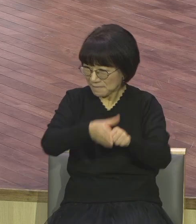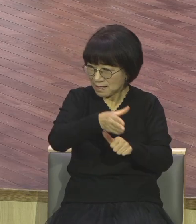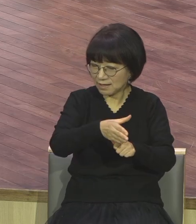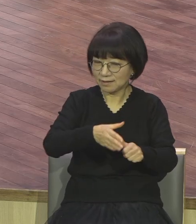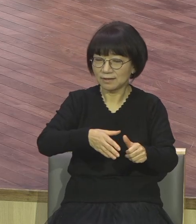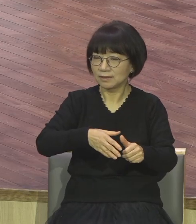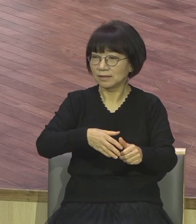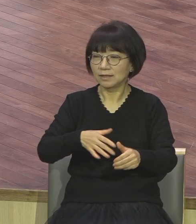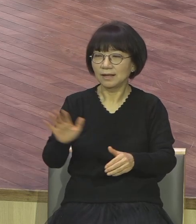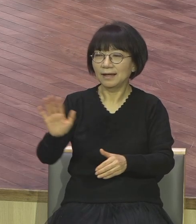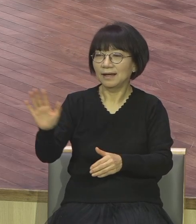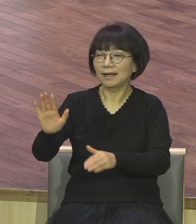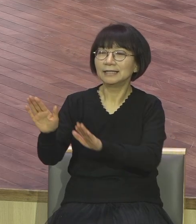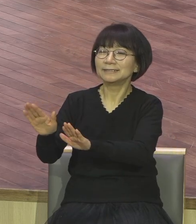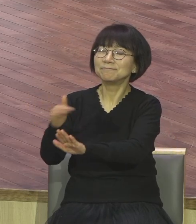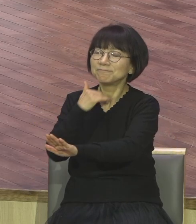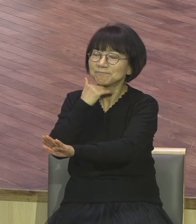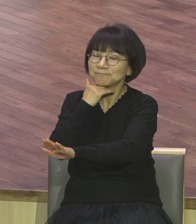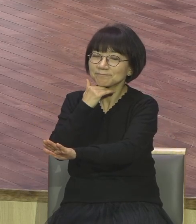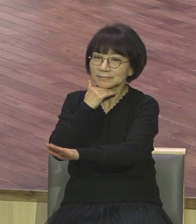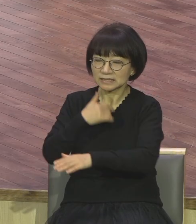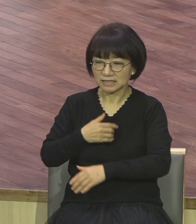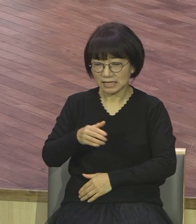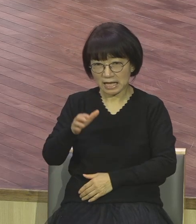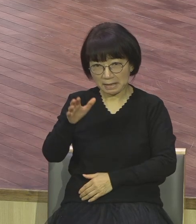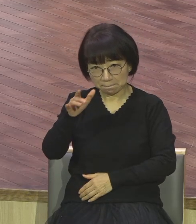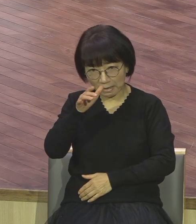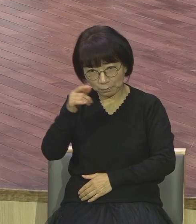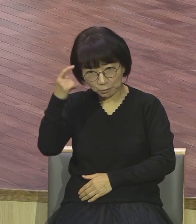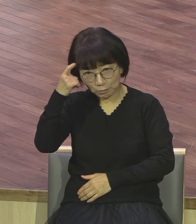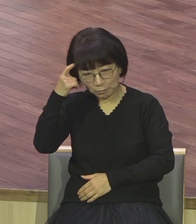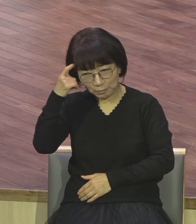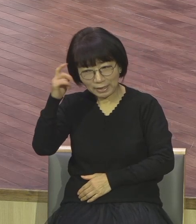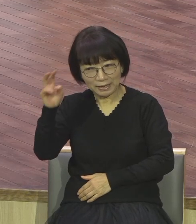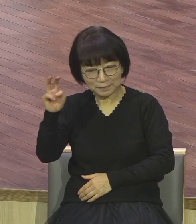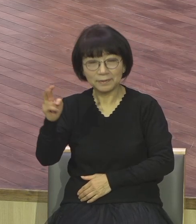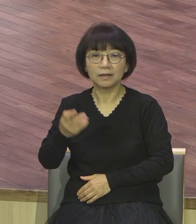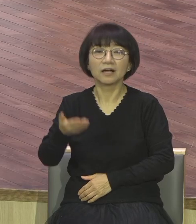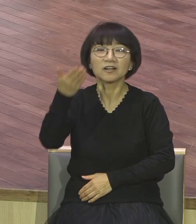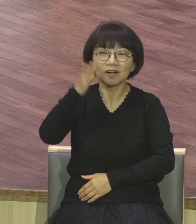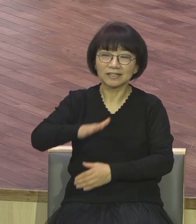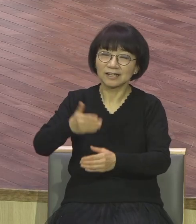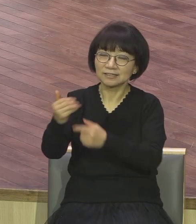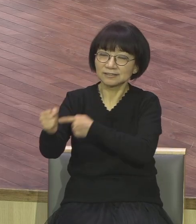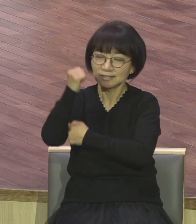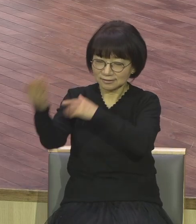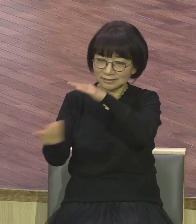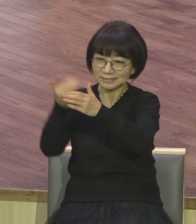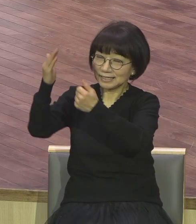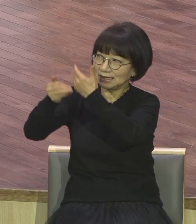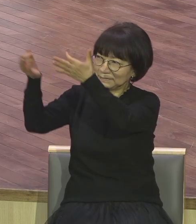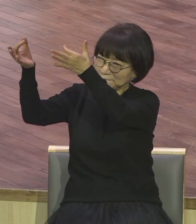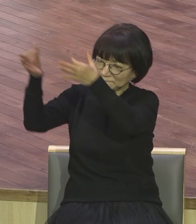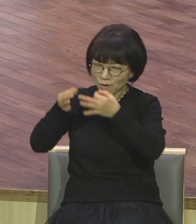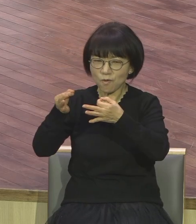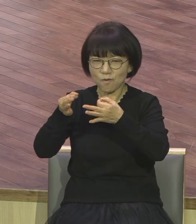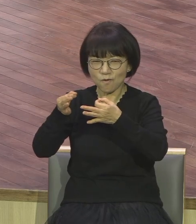어떻게 아시는가 전문가신 분이 다 보고 알고 계시는데 내가 얼마나 당하고 있는지 다 알고 계신데 얼마나